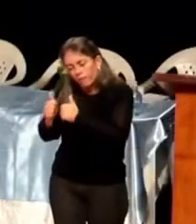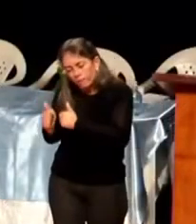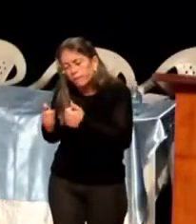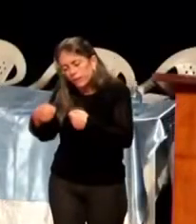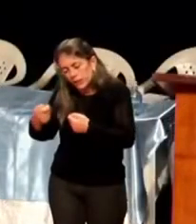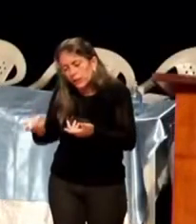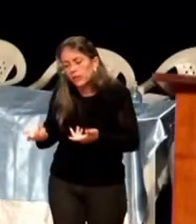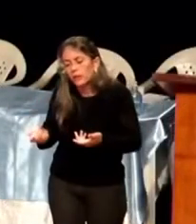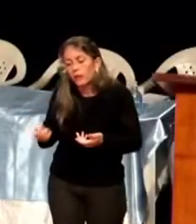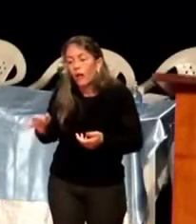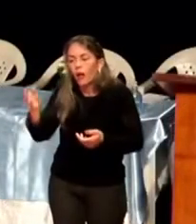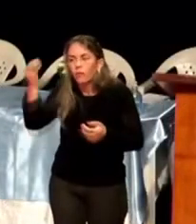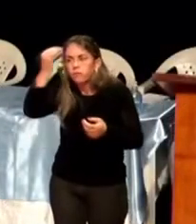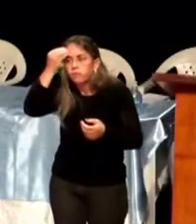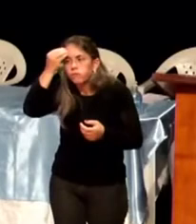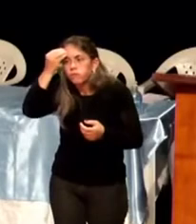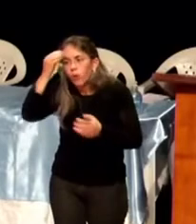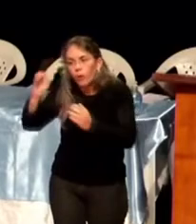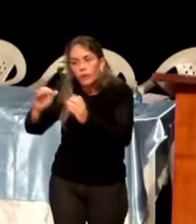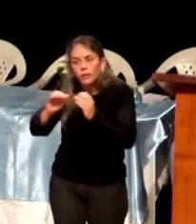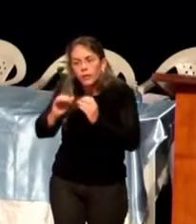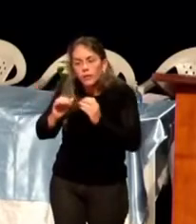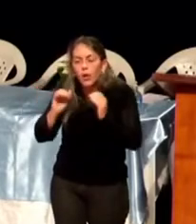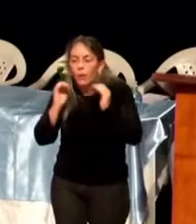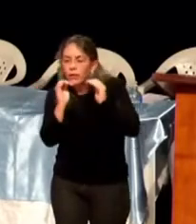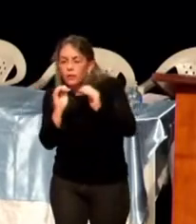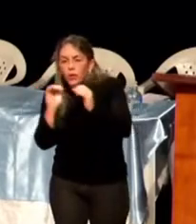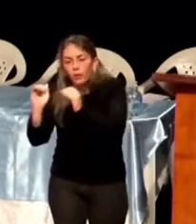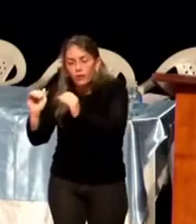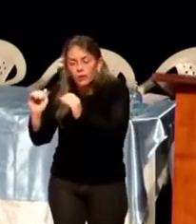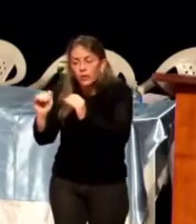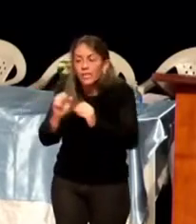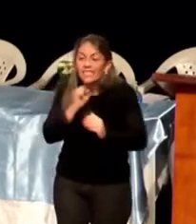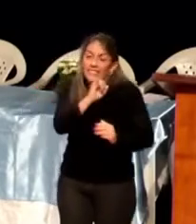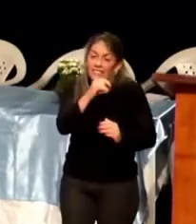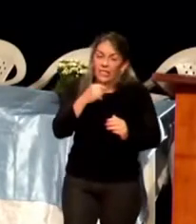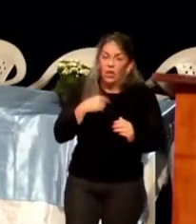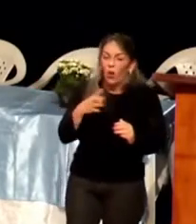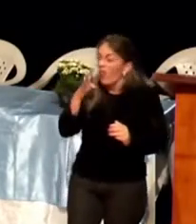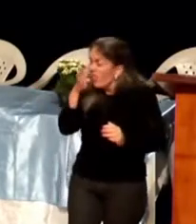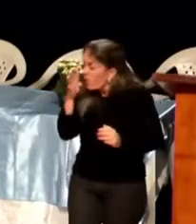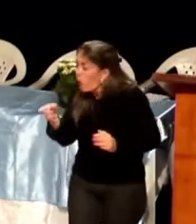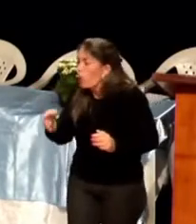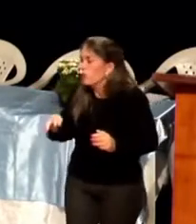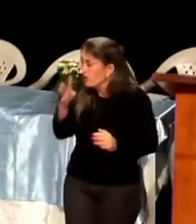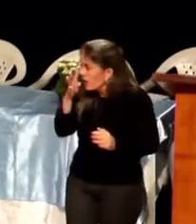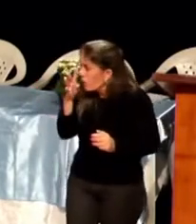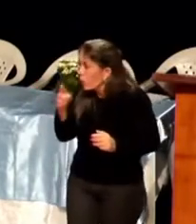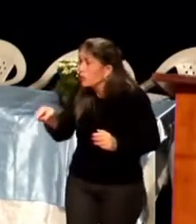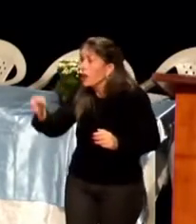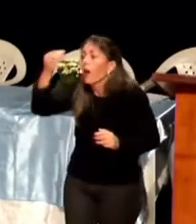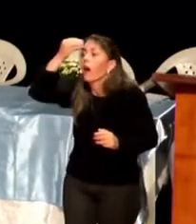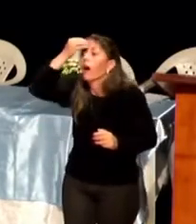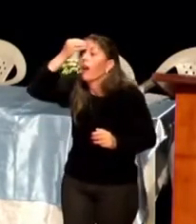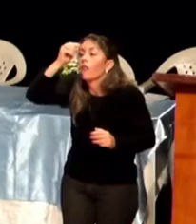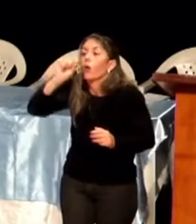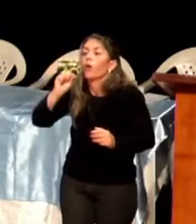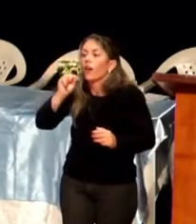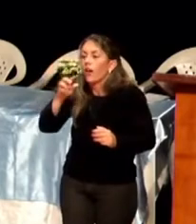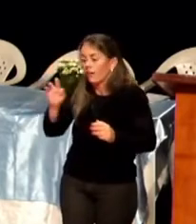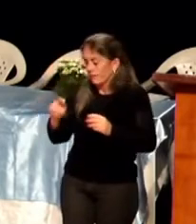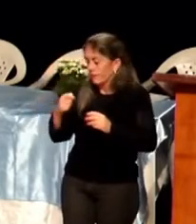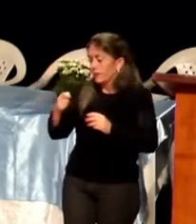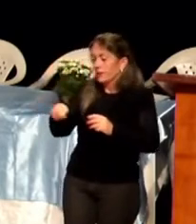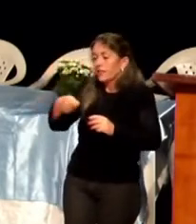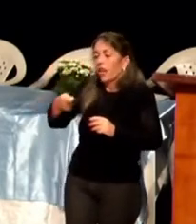cabeça. Se eu falo se é muito teimoso, vai ficar gravado teimoso. Então você viu como a palavra